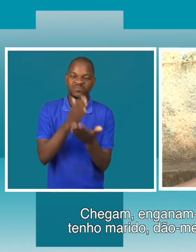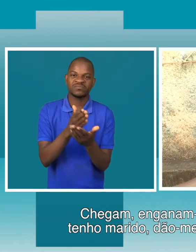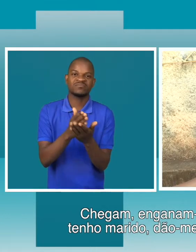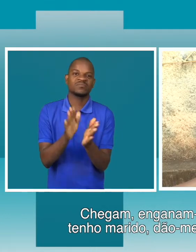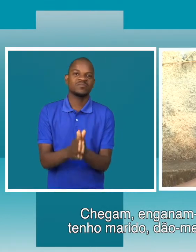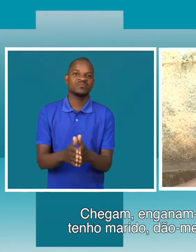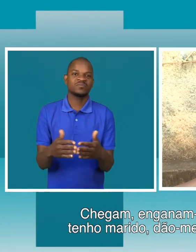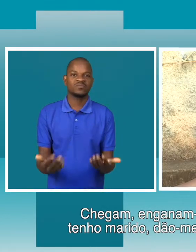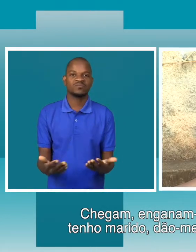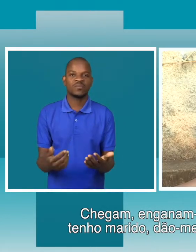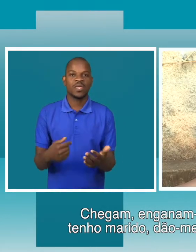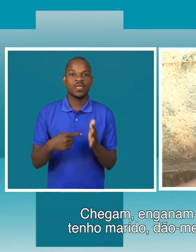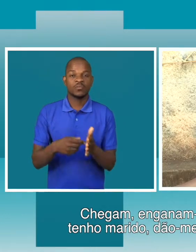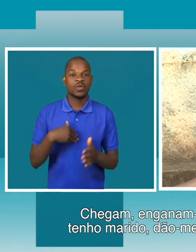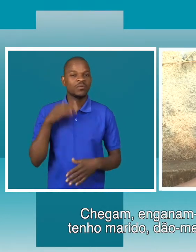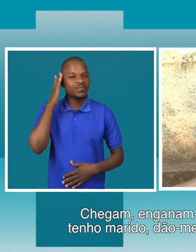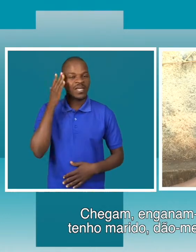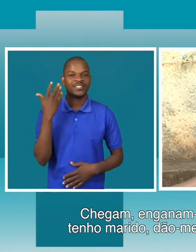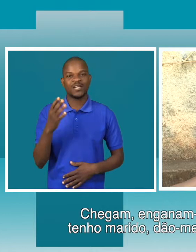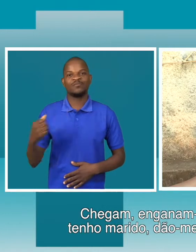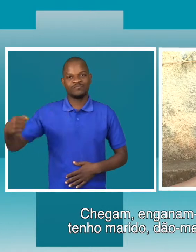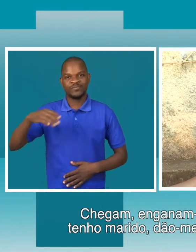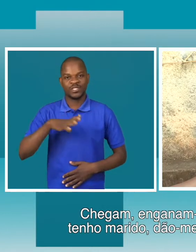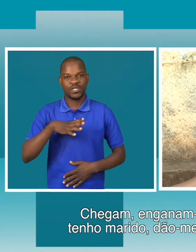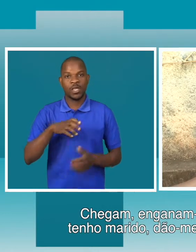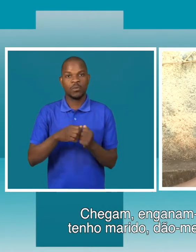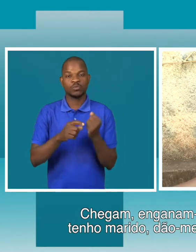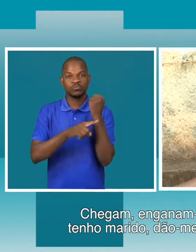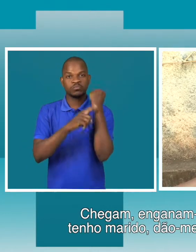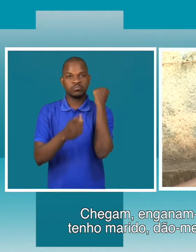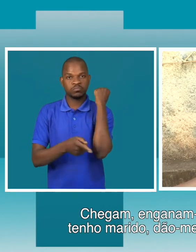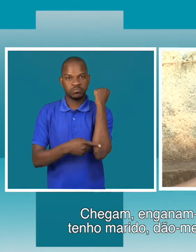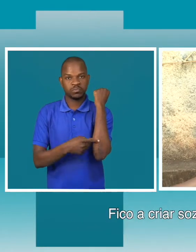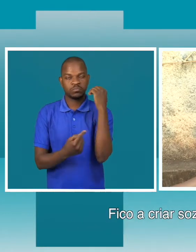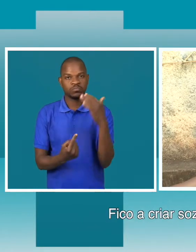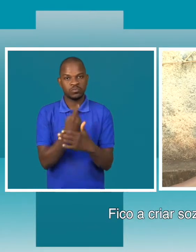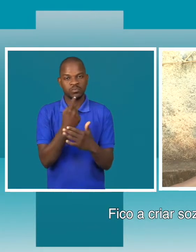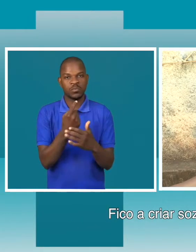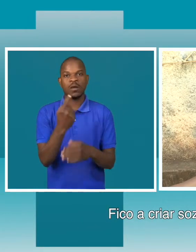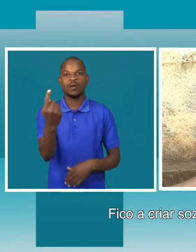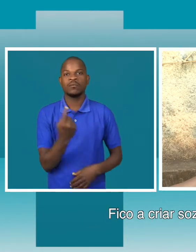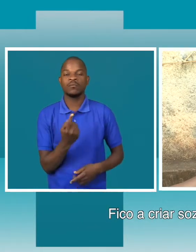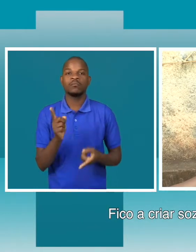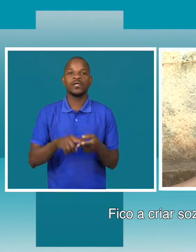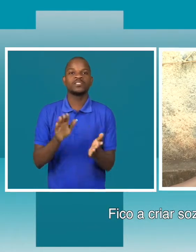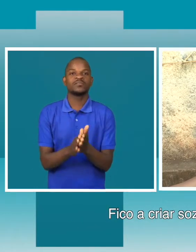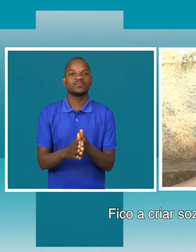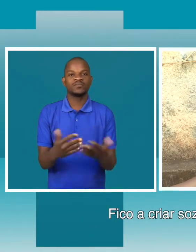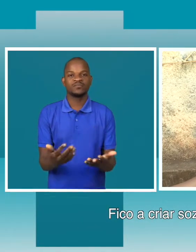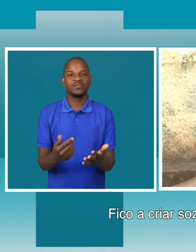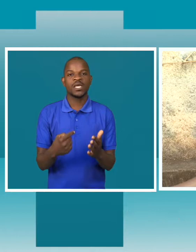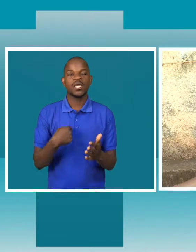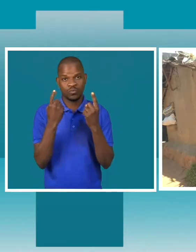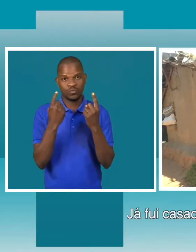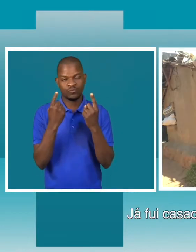Eu naquilo, não é que eu já tenho marido. Quando me dá filho, já não aparece imagem. Crianças, eu costumo cuidar